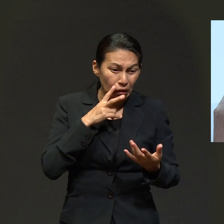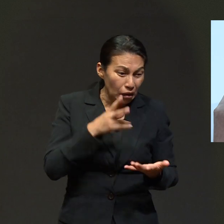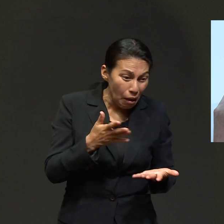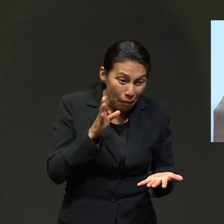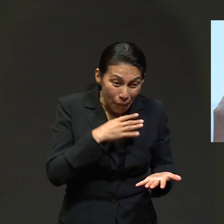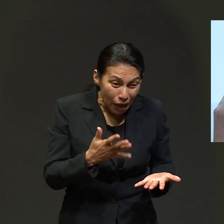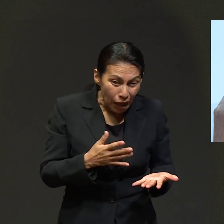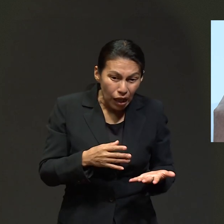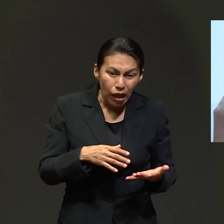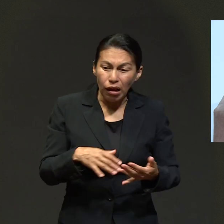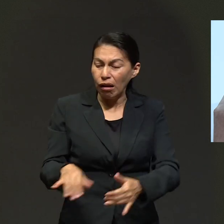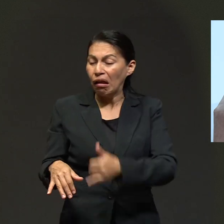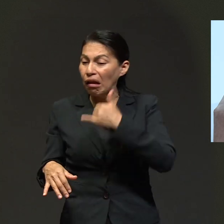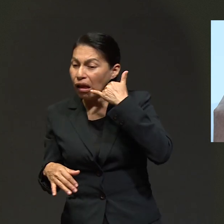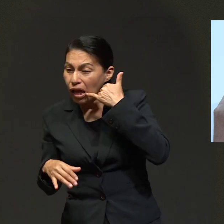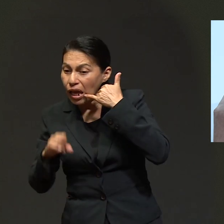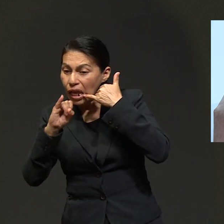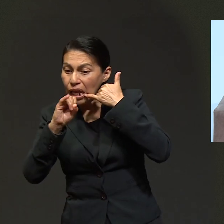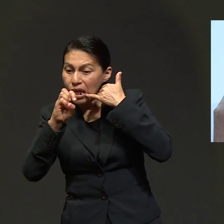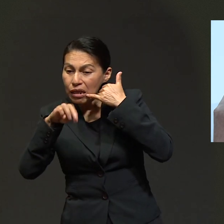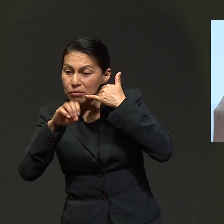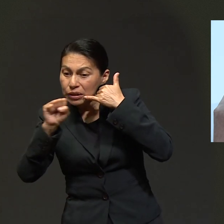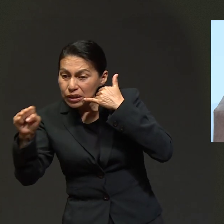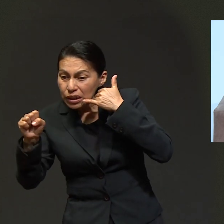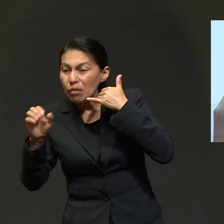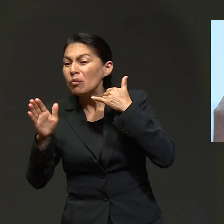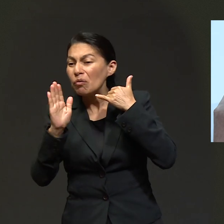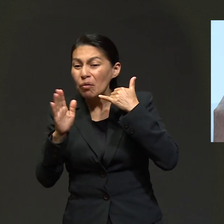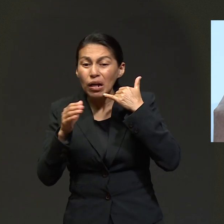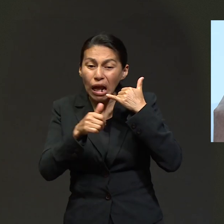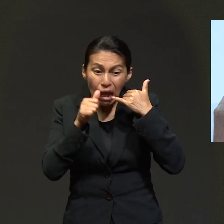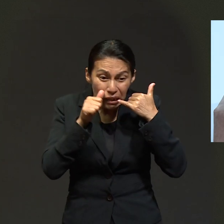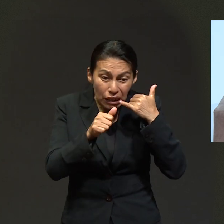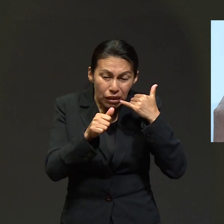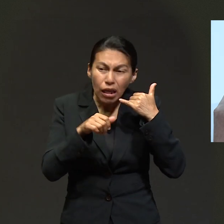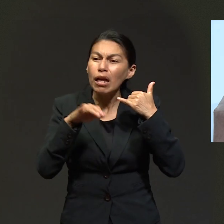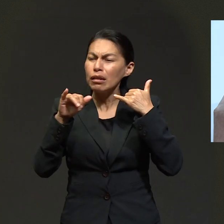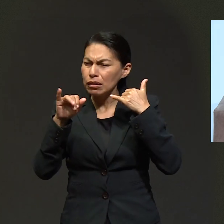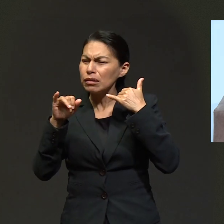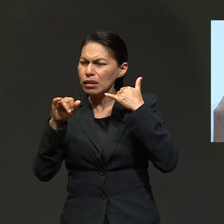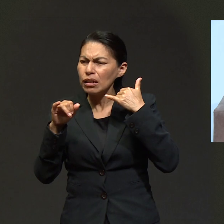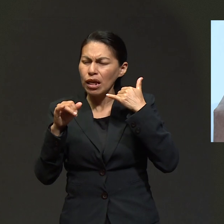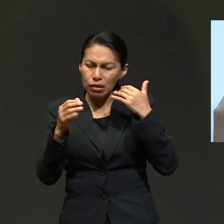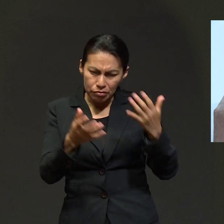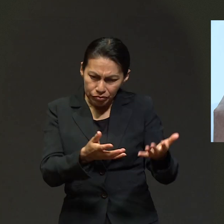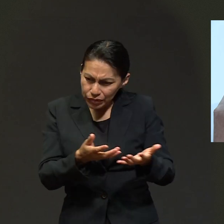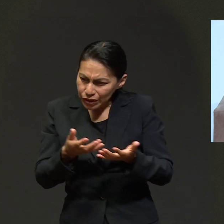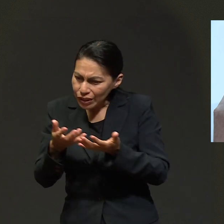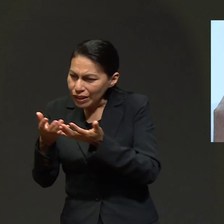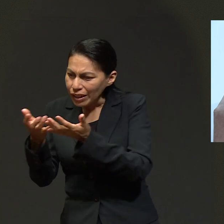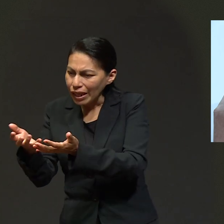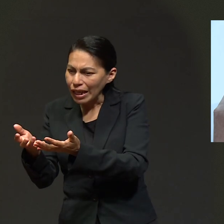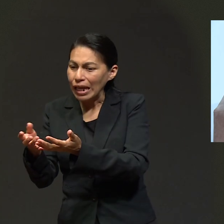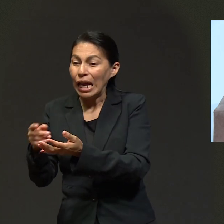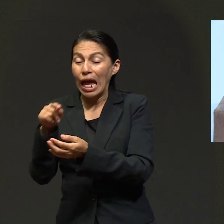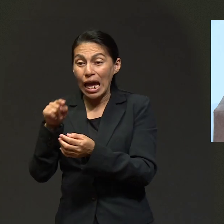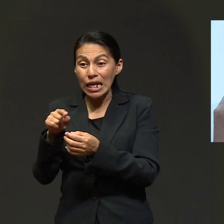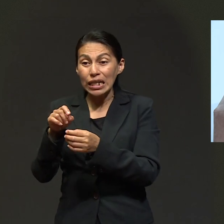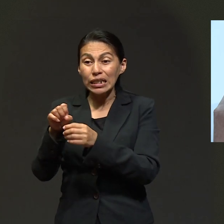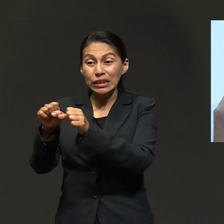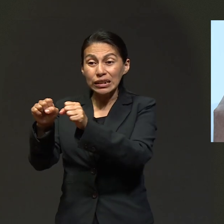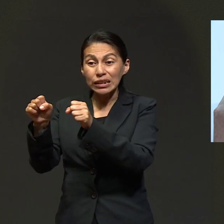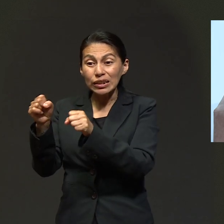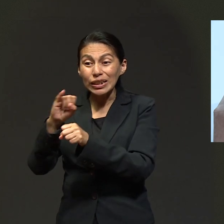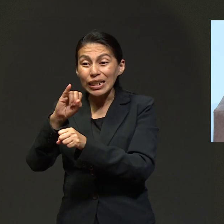habló al IMSS y me podían atender y me dijeron que sí. Y ya él me trasladó al IMSS y ahí me, ya